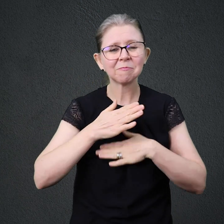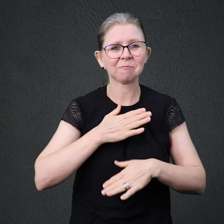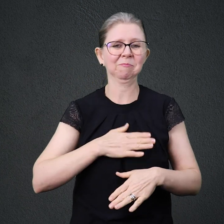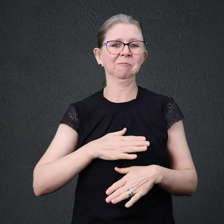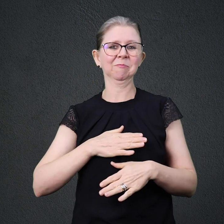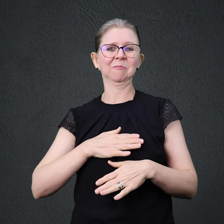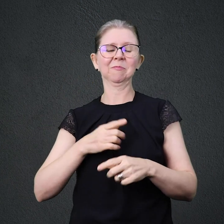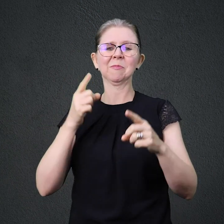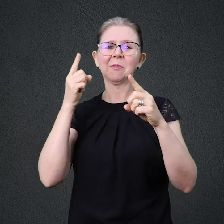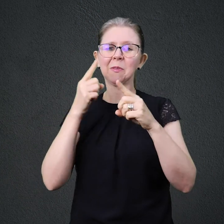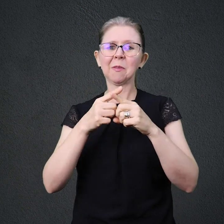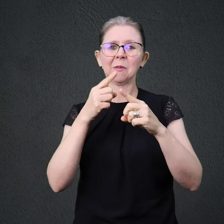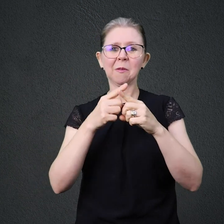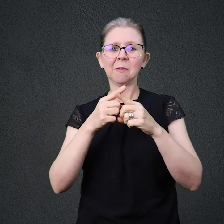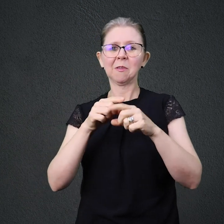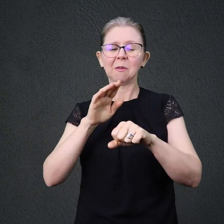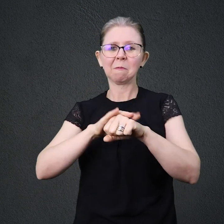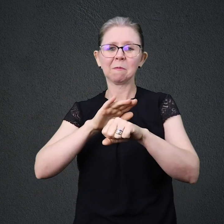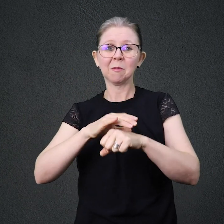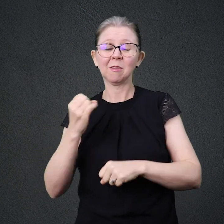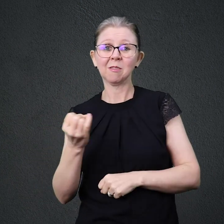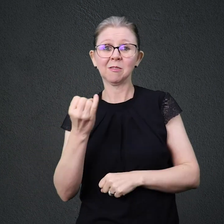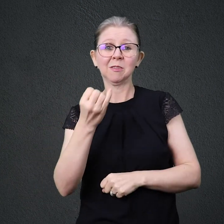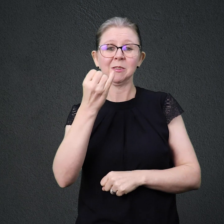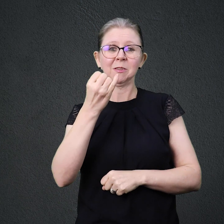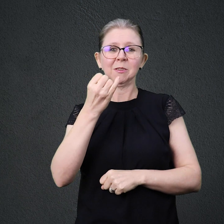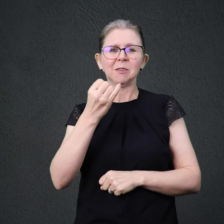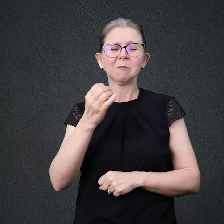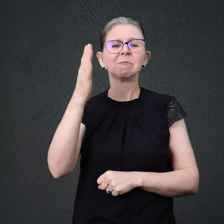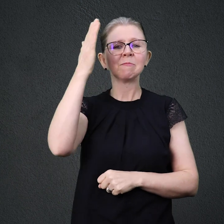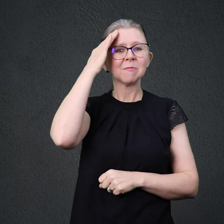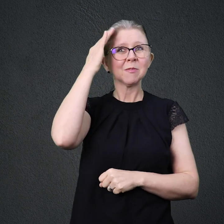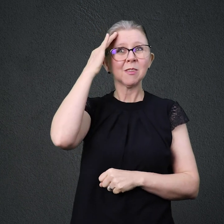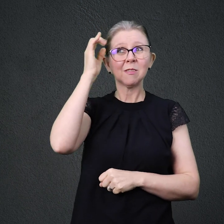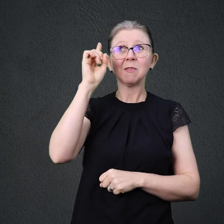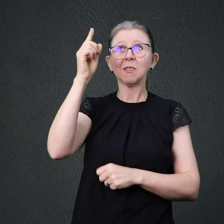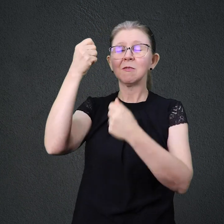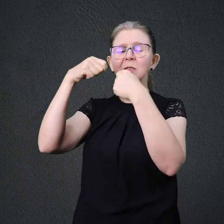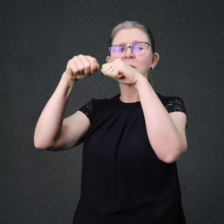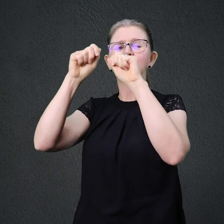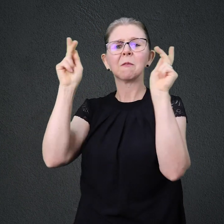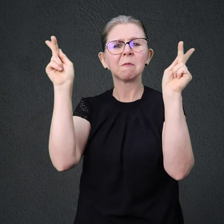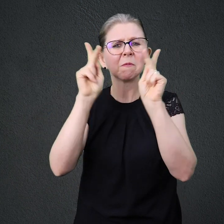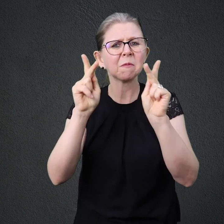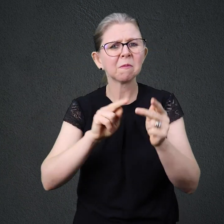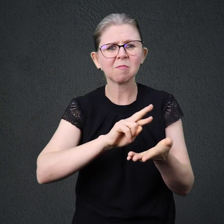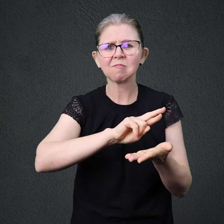vacina ou ciência Uma paz assim só existe no Senhor Deus Só compreendem essa paz e suas